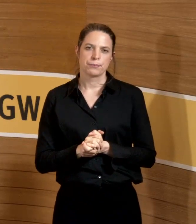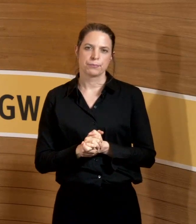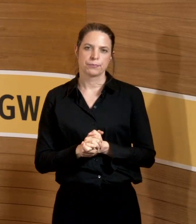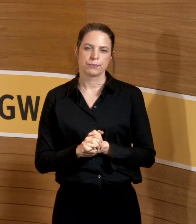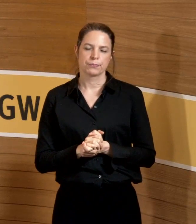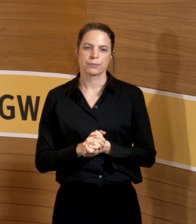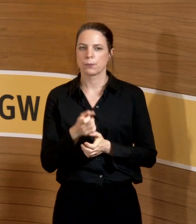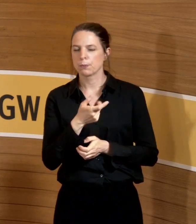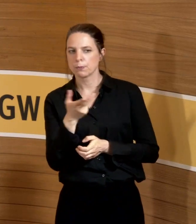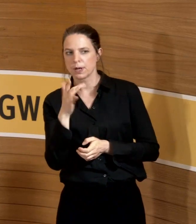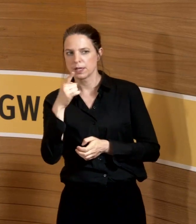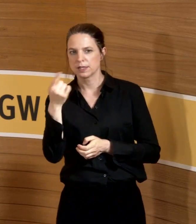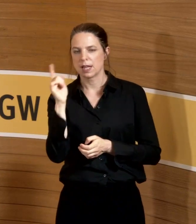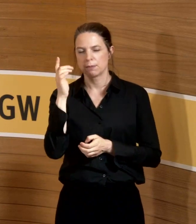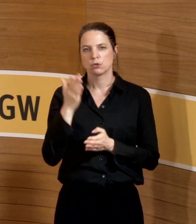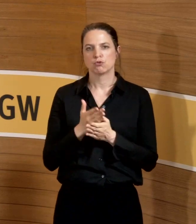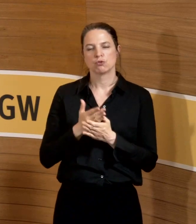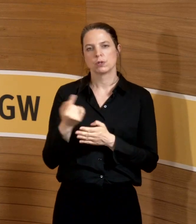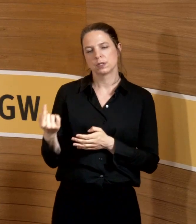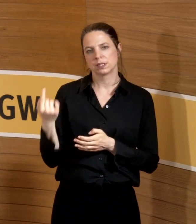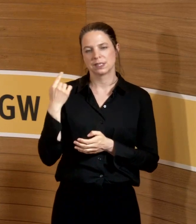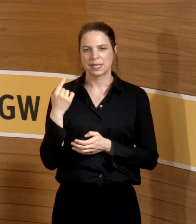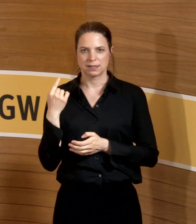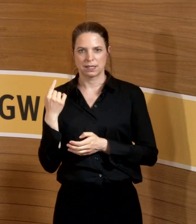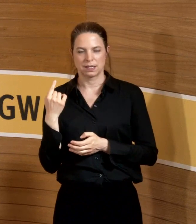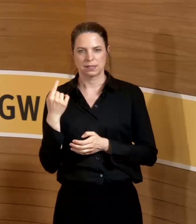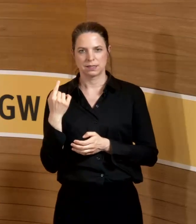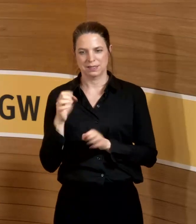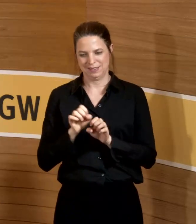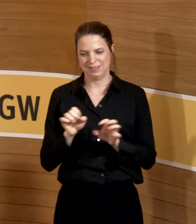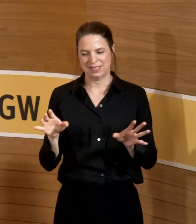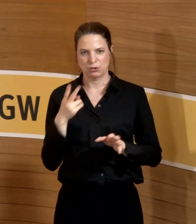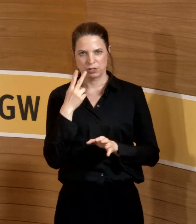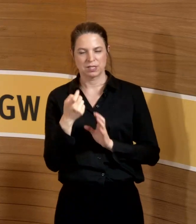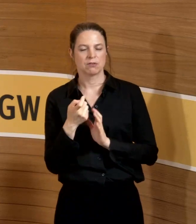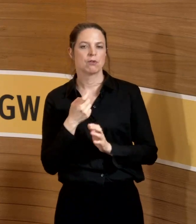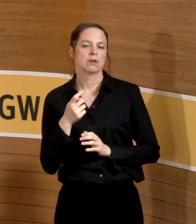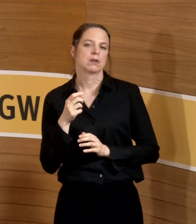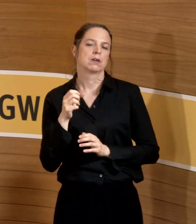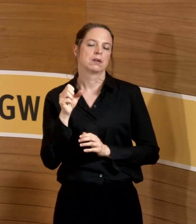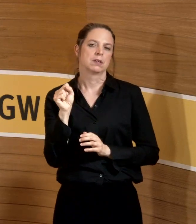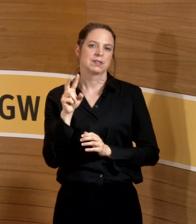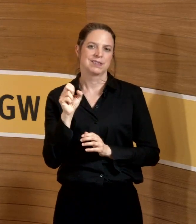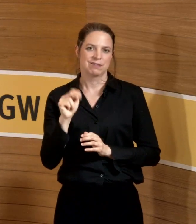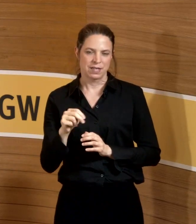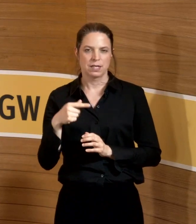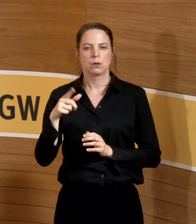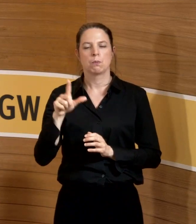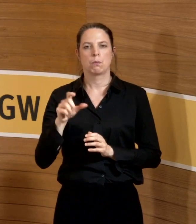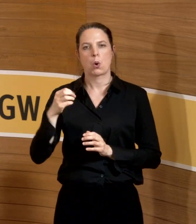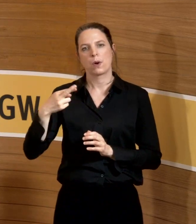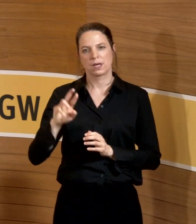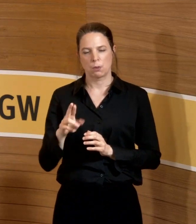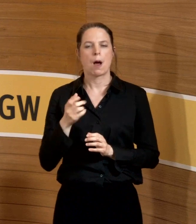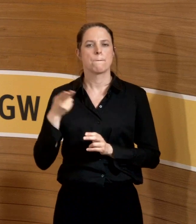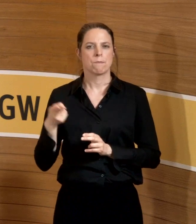Manche von Ihnen haben wahrscheinlich gestern die Sendung gesehen von Sven Plöger über den Zustand der Bahn und die